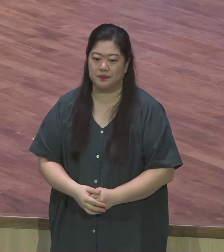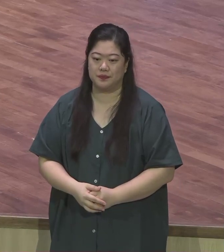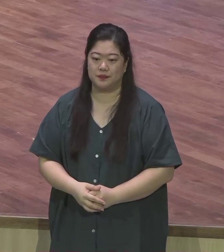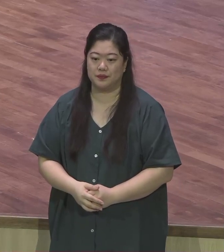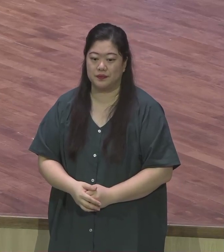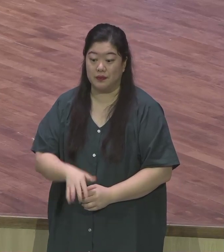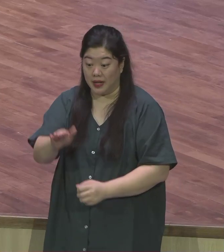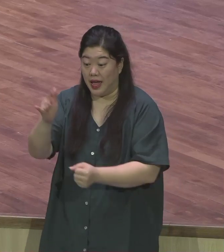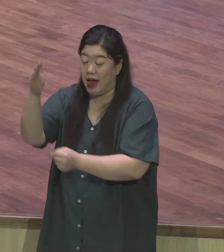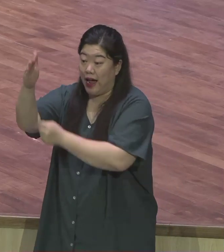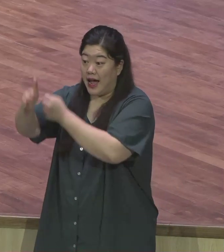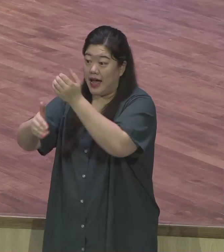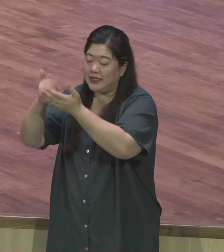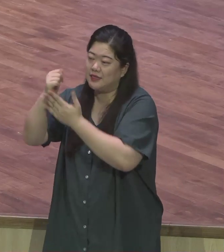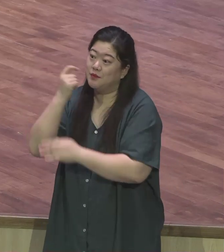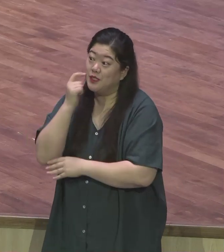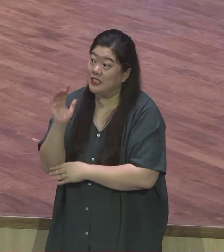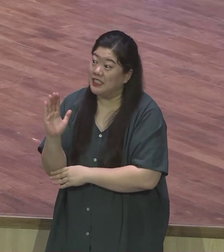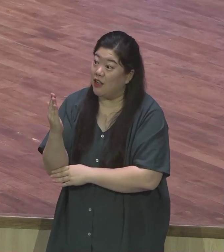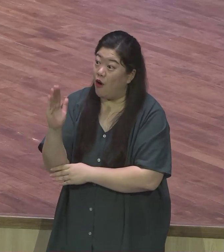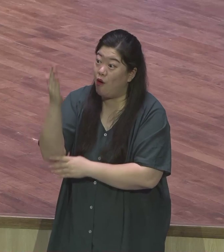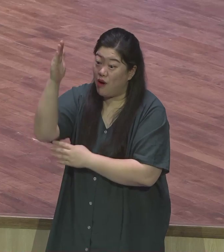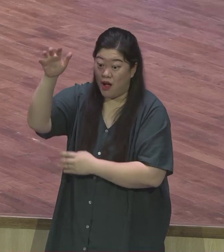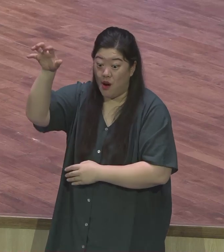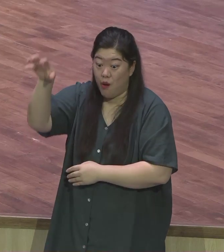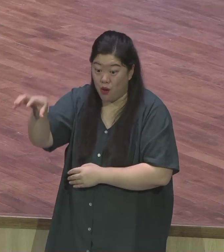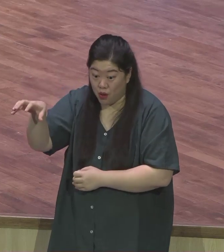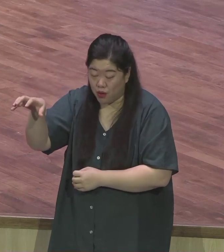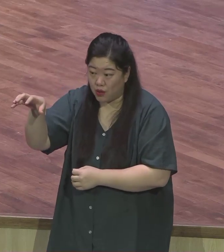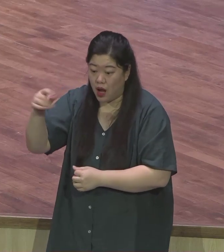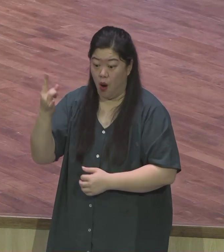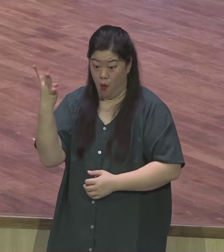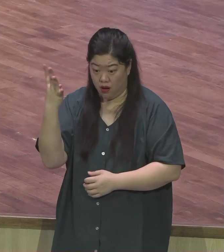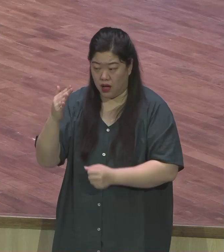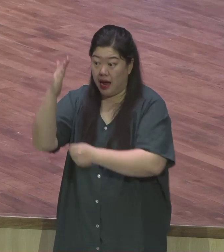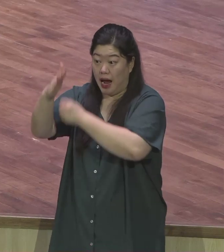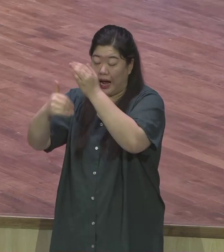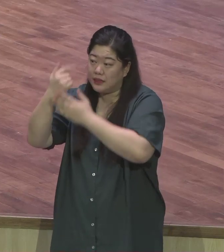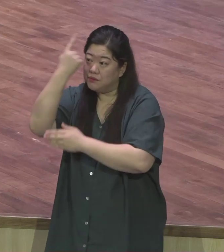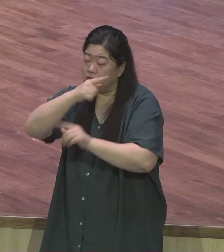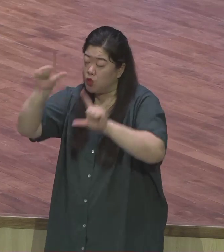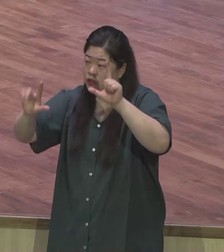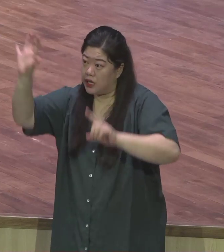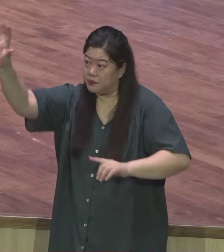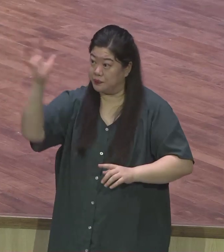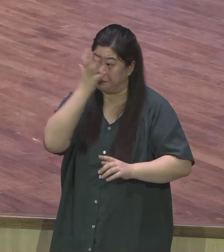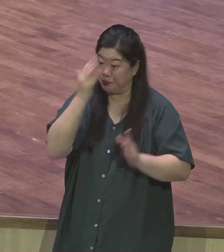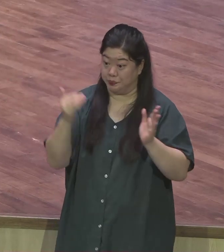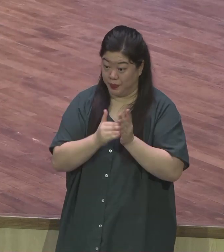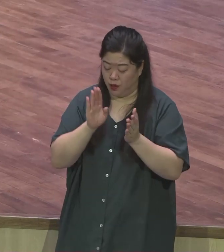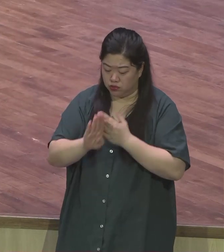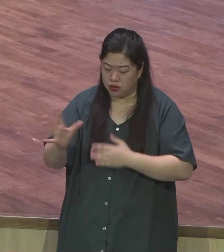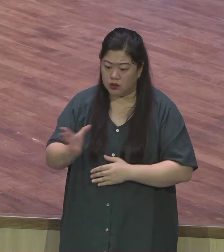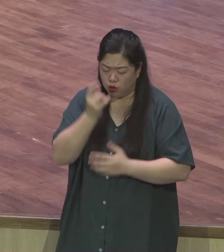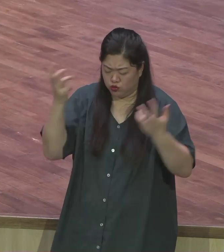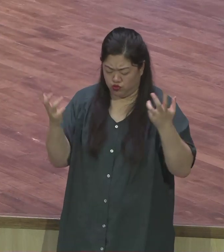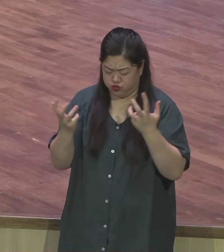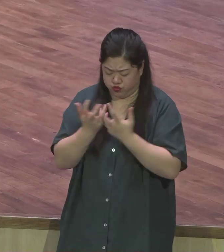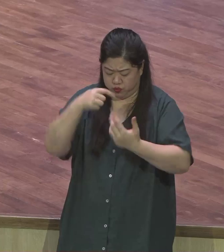영광의 그 자리에 썩어질 사람과 우상으로 바꿔서 창세기 3장, 6장, 11장에 철저히